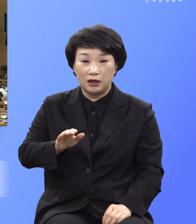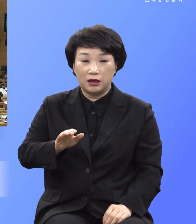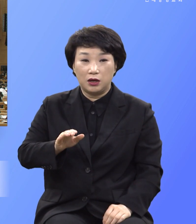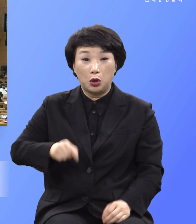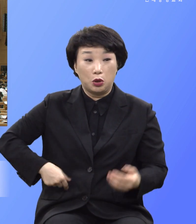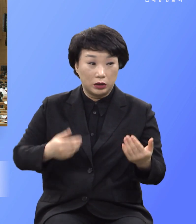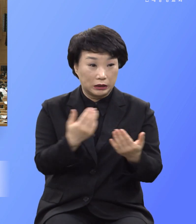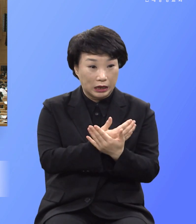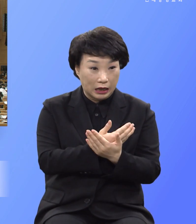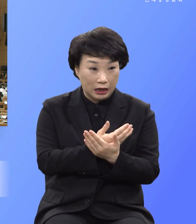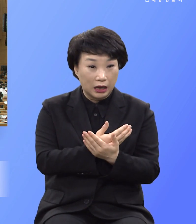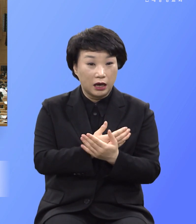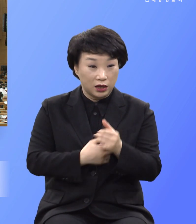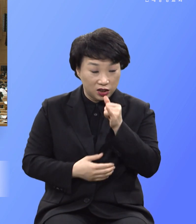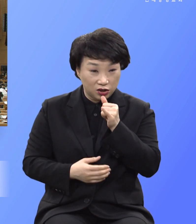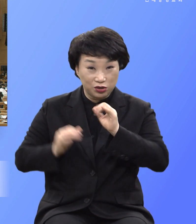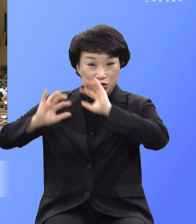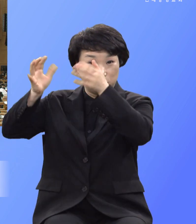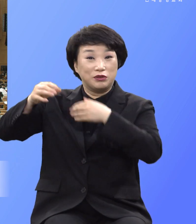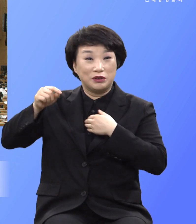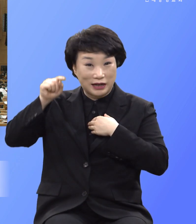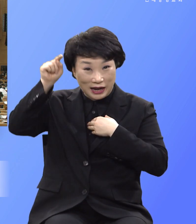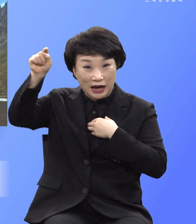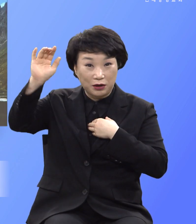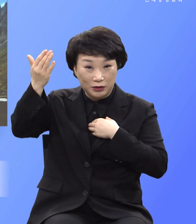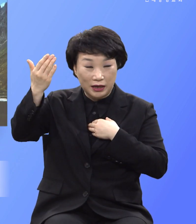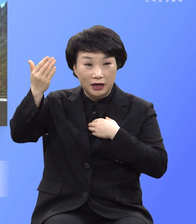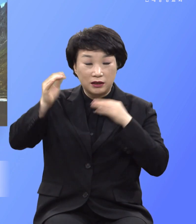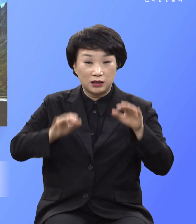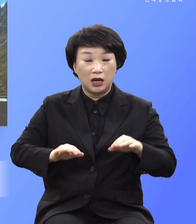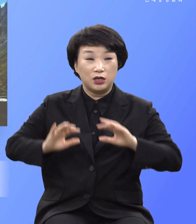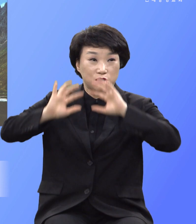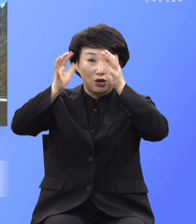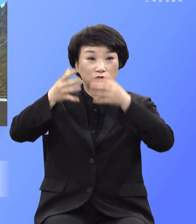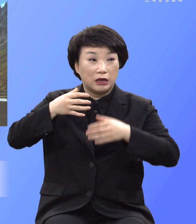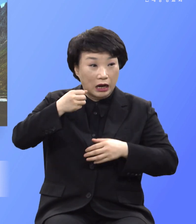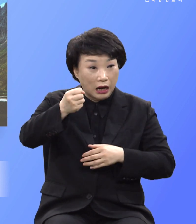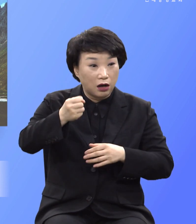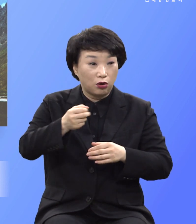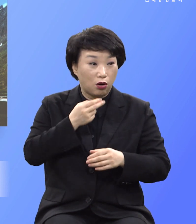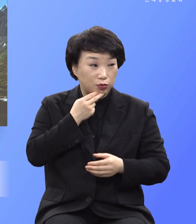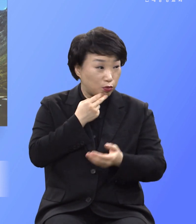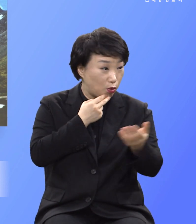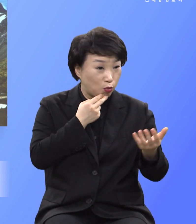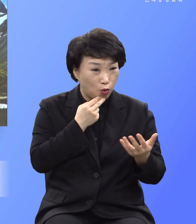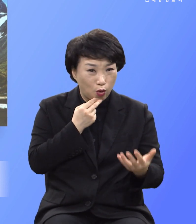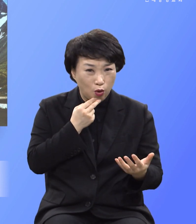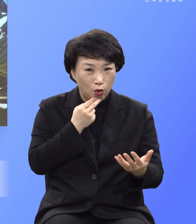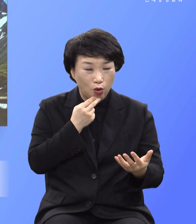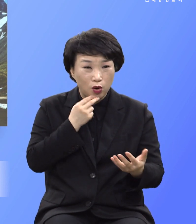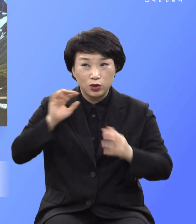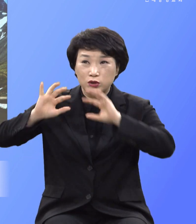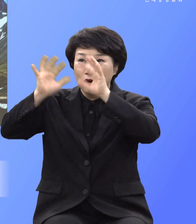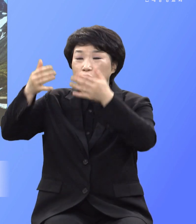회개하면 천국을 소유할 것이라데 천국을 소유하지 못하면 천국의 고륵한